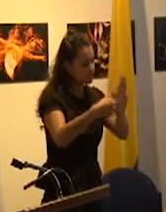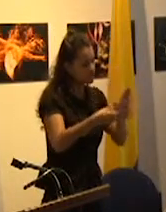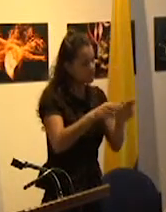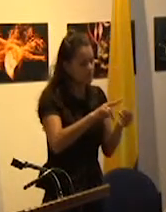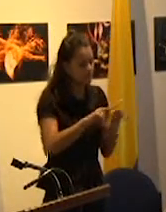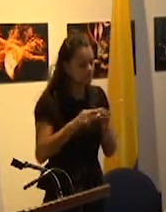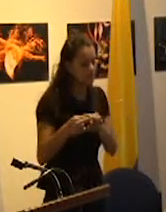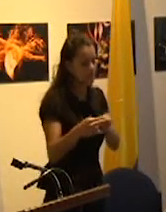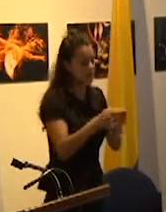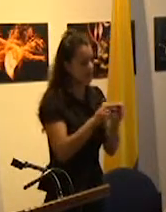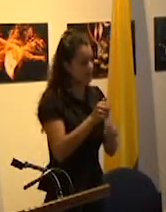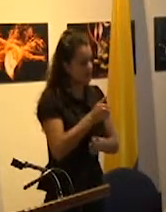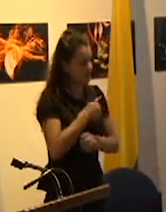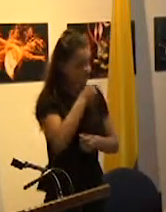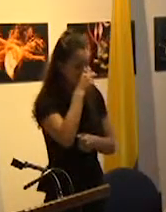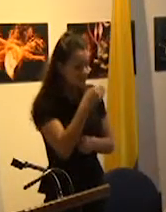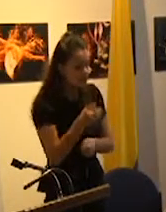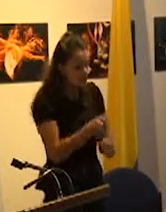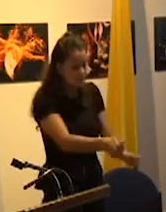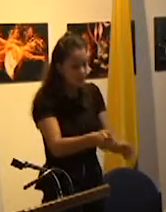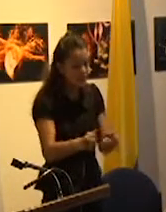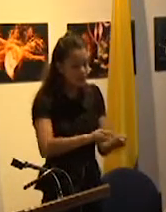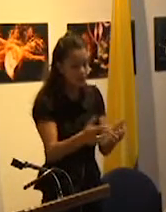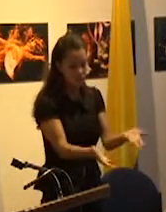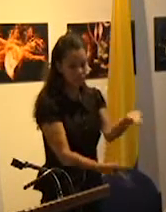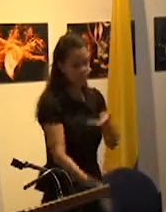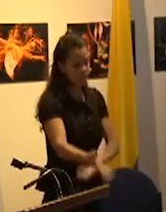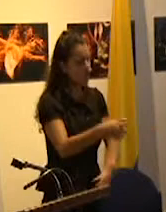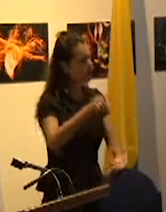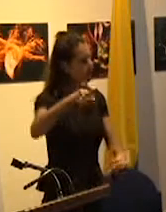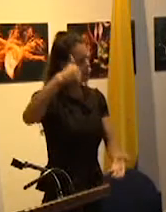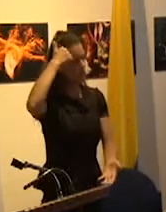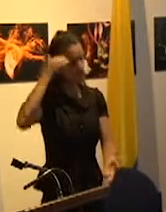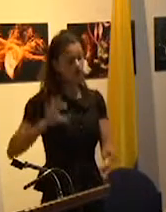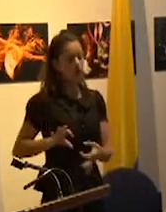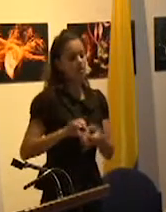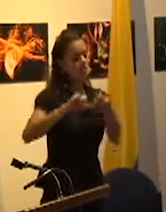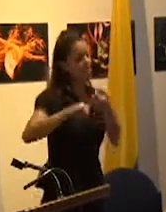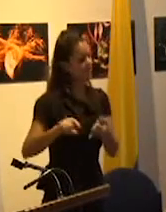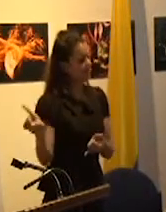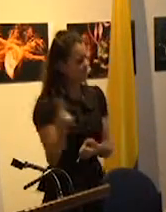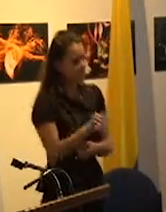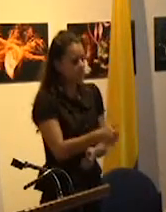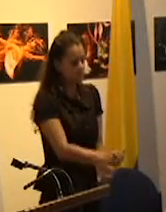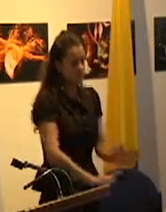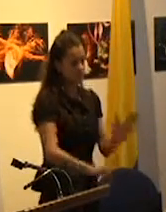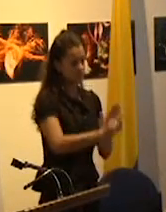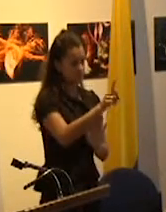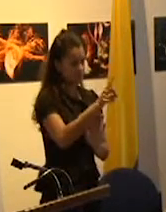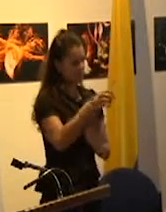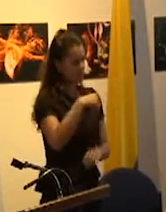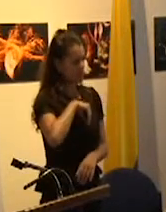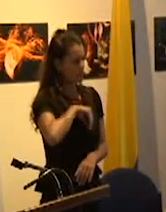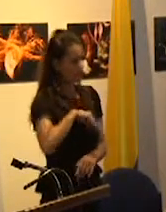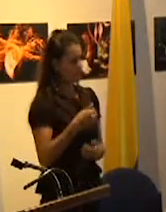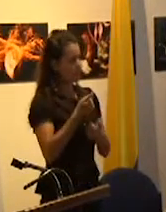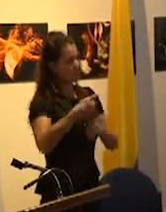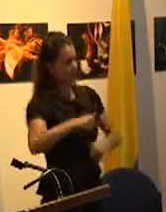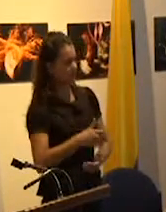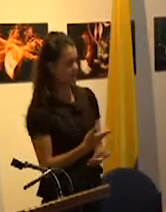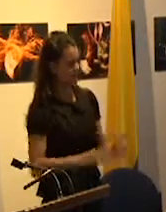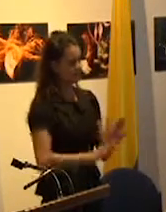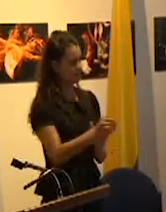las relaciones no mediadas por la autoridad docente en el desarrollo del juicio moral aunque esta crítica se